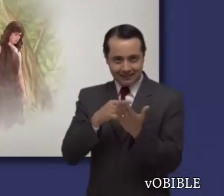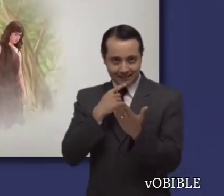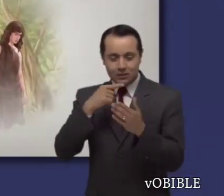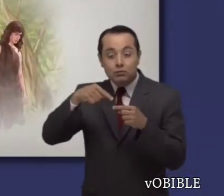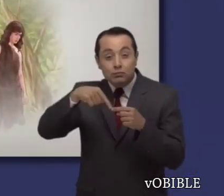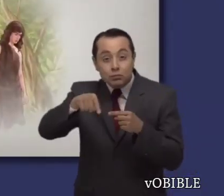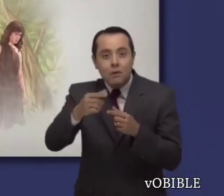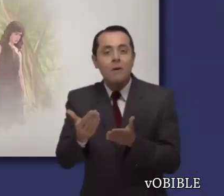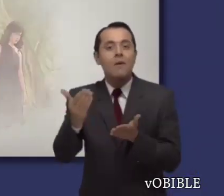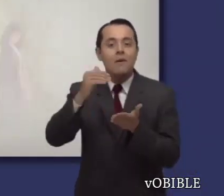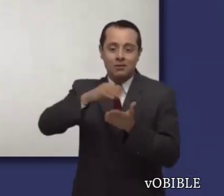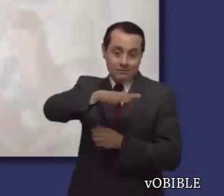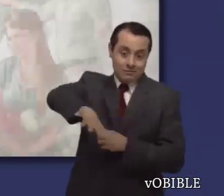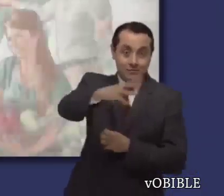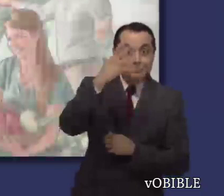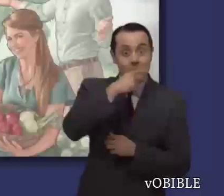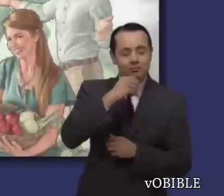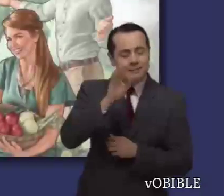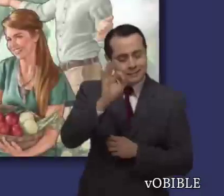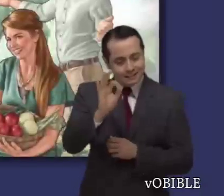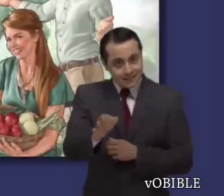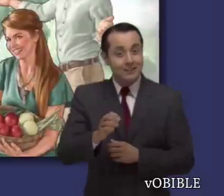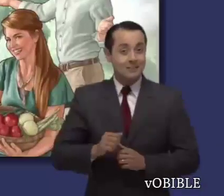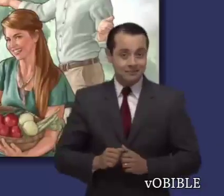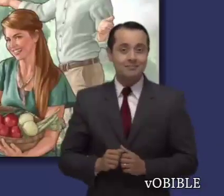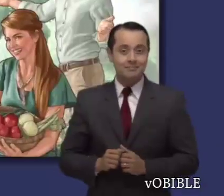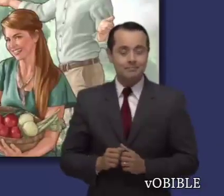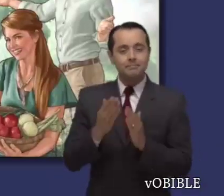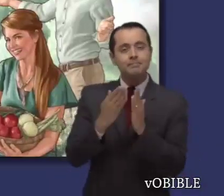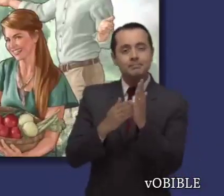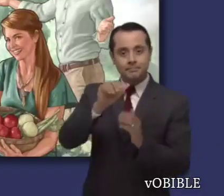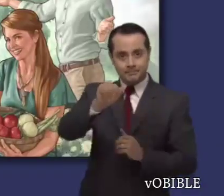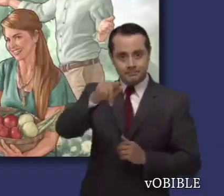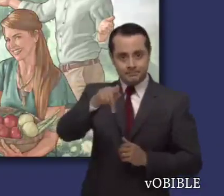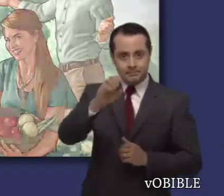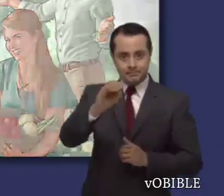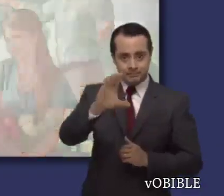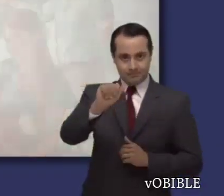se perdió el paraíso y Apocalipsis cuenta cómo volverá a haber un paraíso en la tierra.